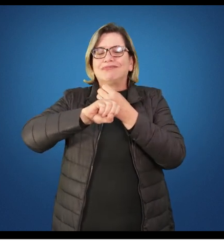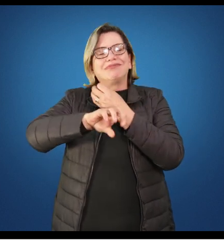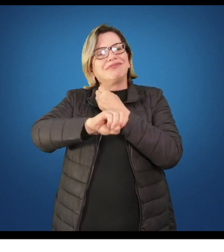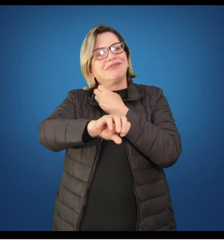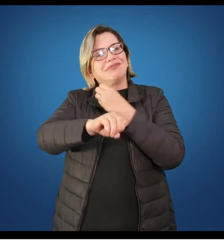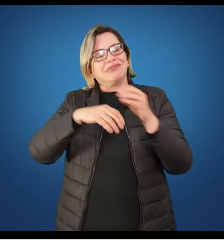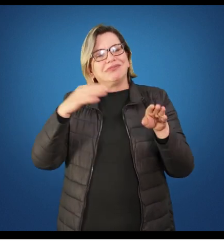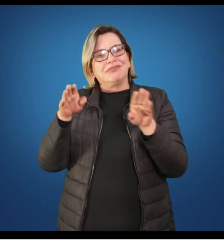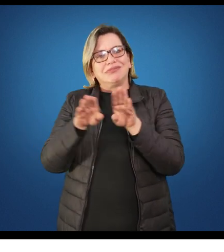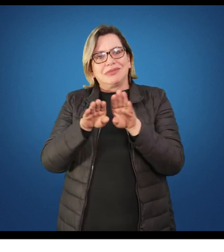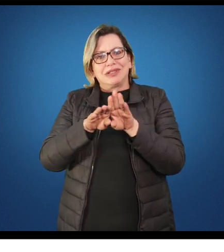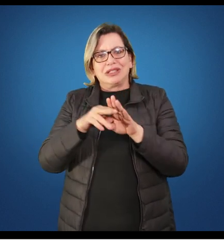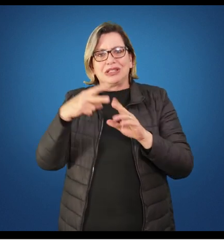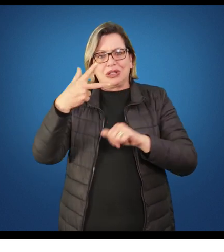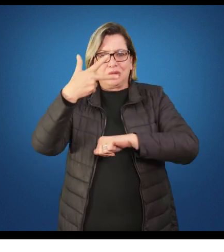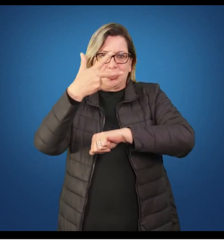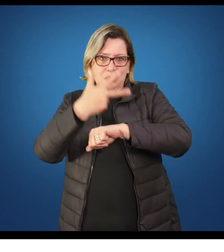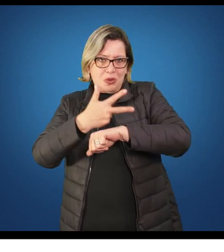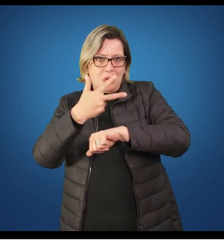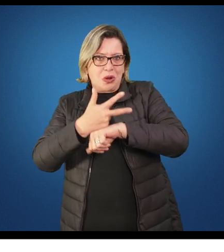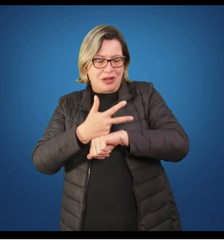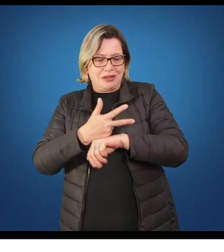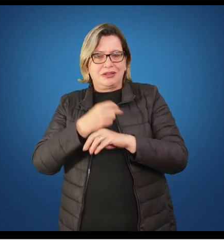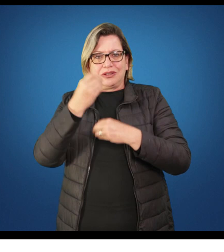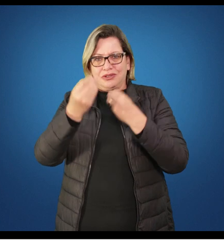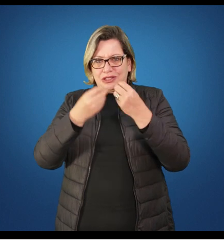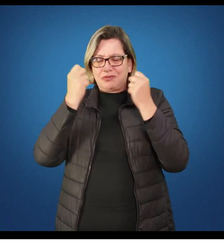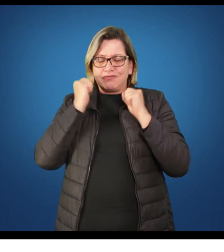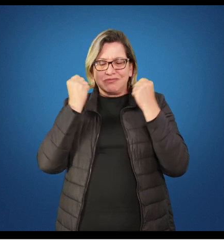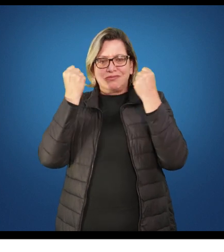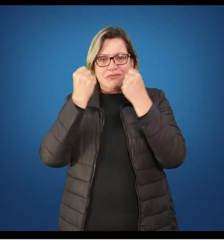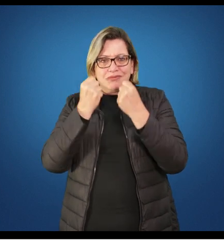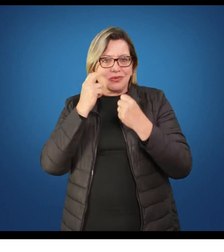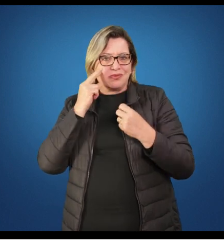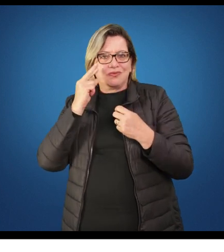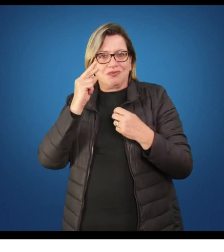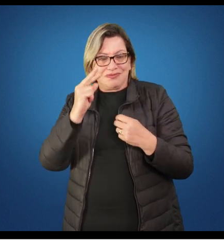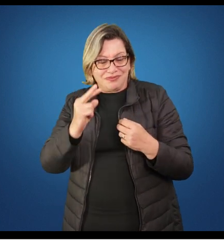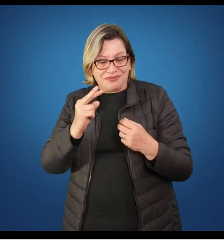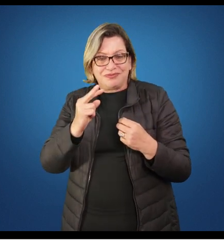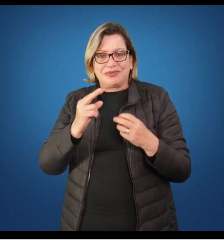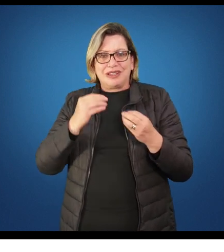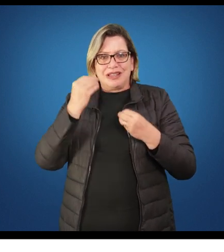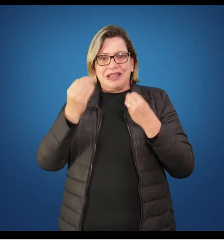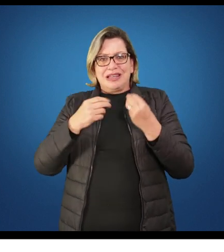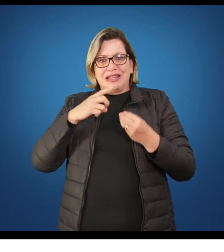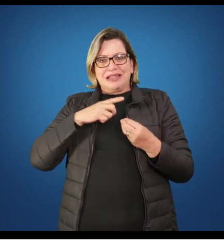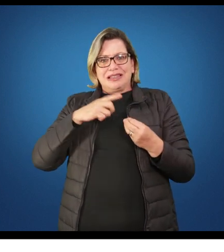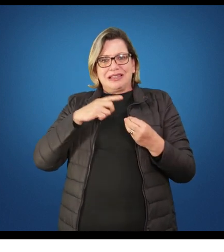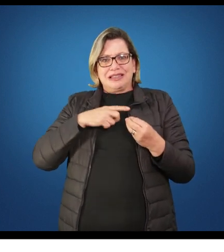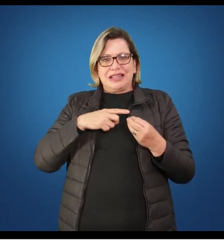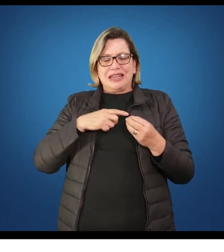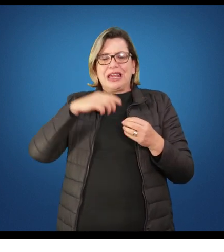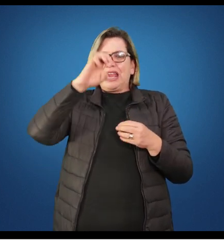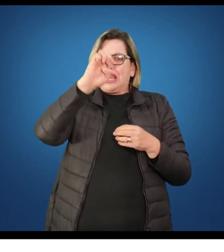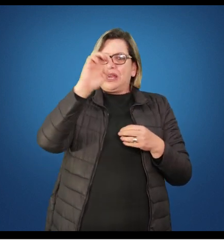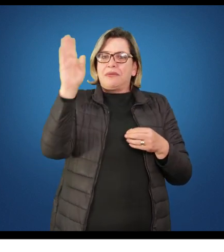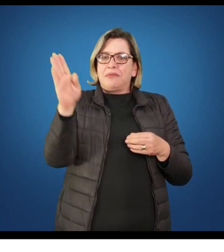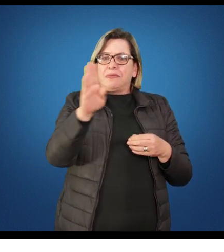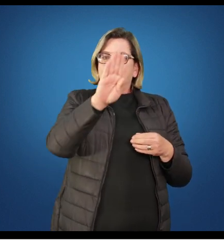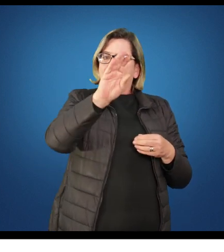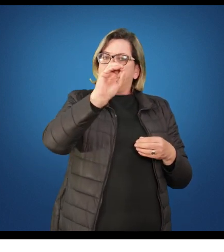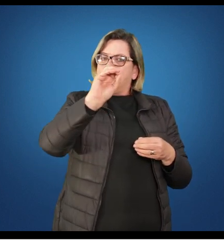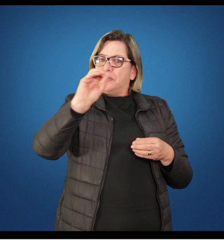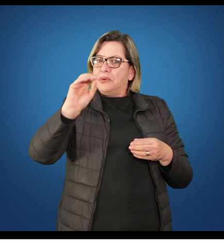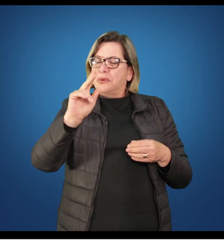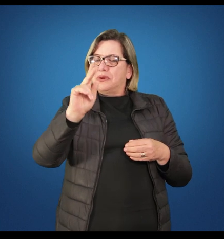Teremos também duas videoaulas gravadas, nas quais vocês podem ter acesso. Tem uma das unidades que tem um e-book bastante